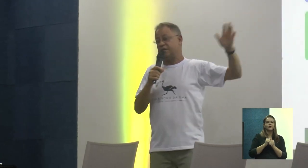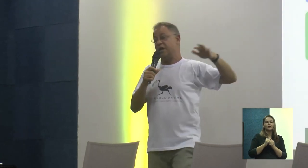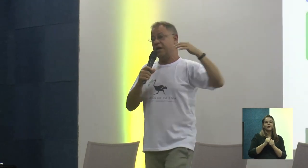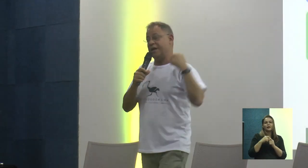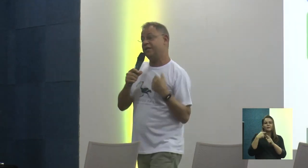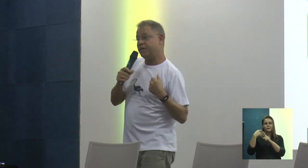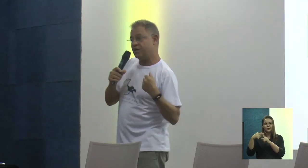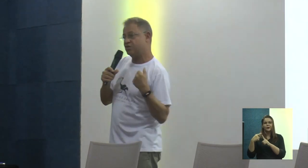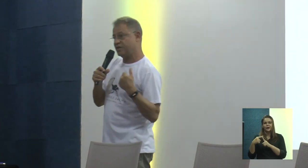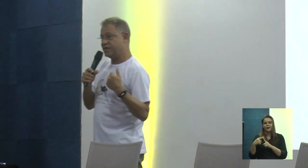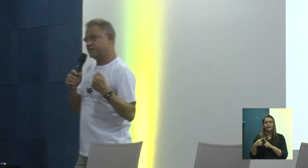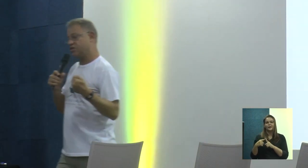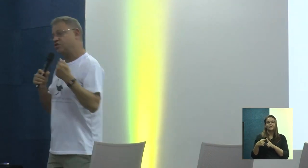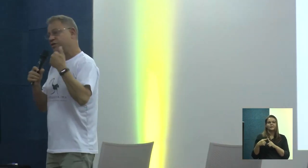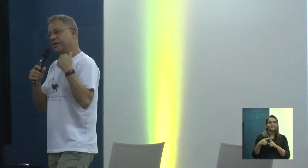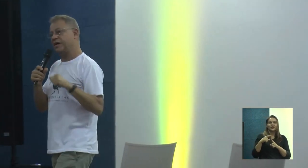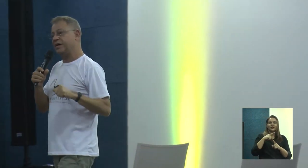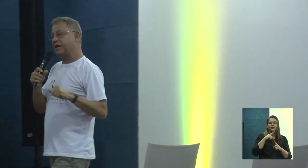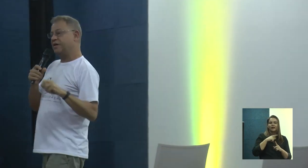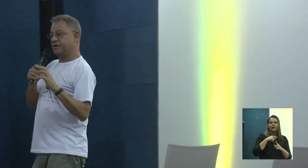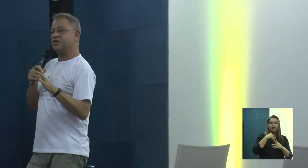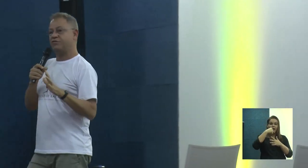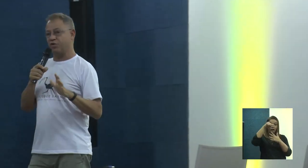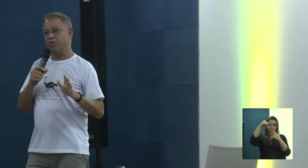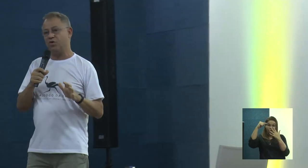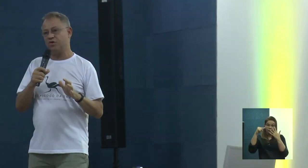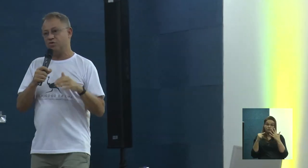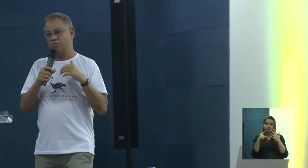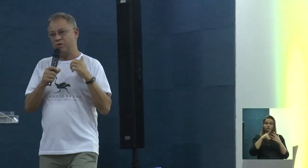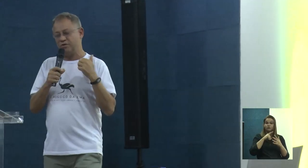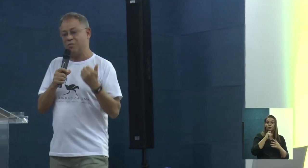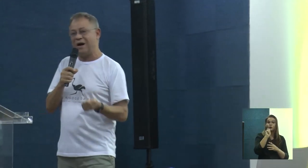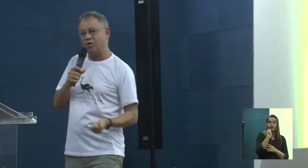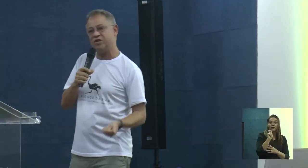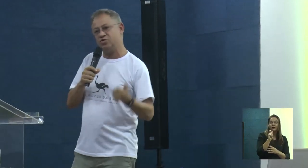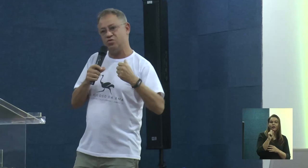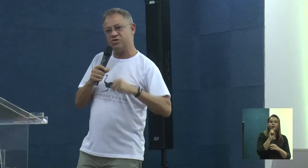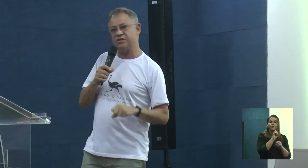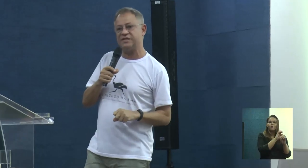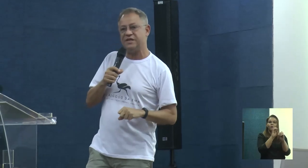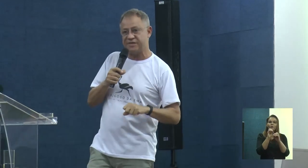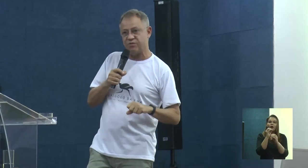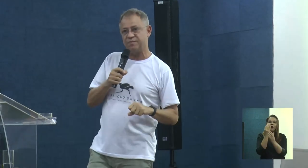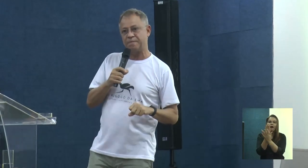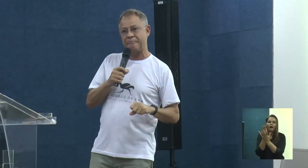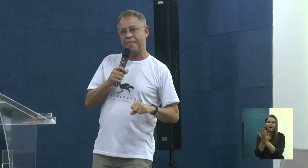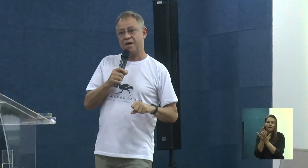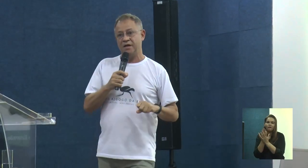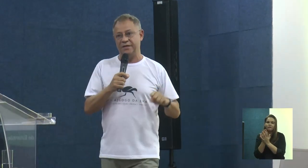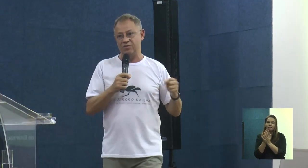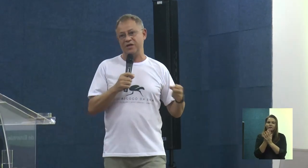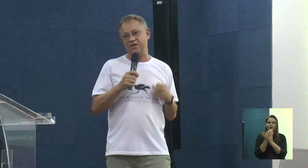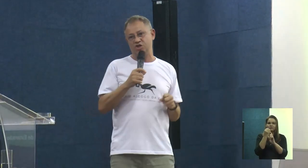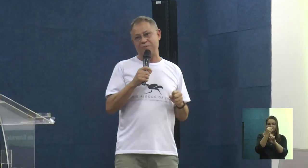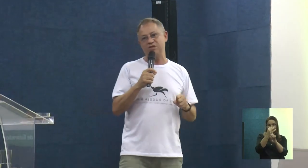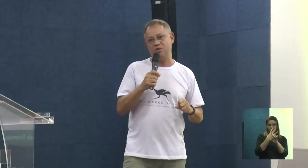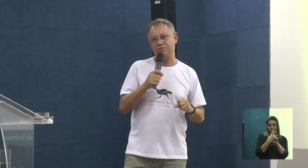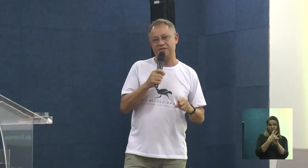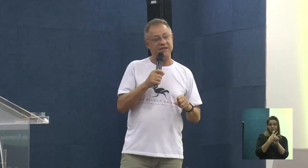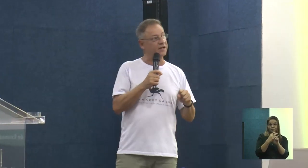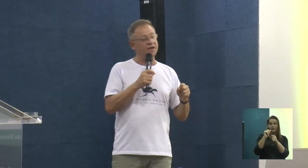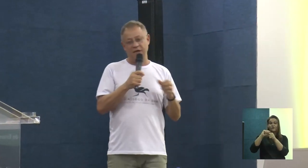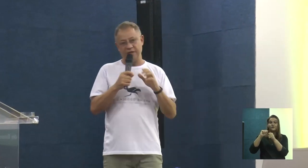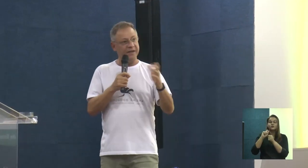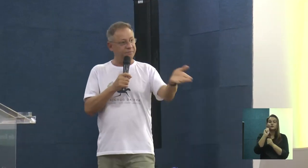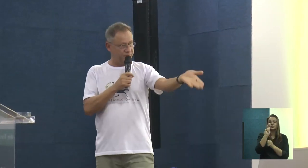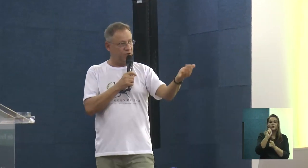eixo desse. Cada eixo desse, a gente transformou numa aula de um curso de extensão. Então, o que a gente passou